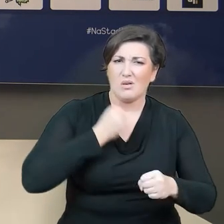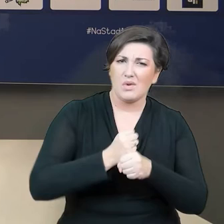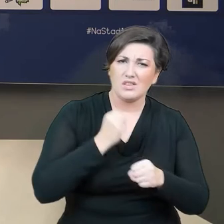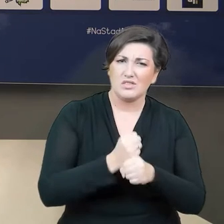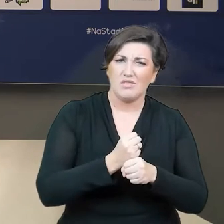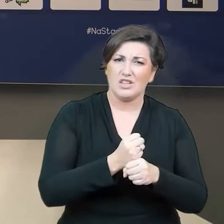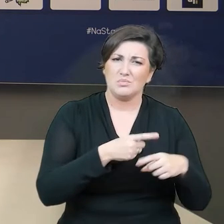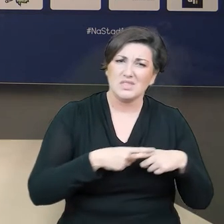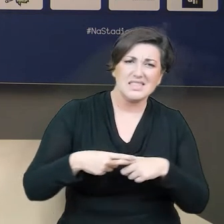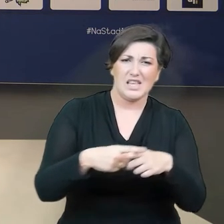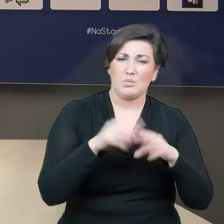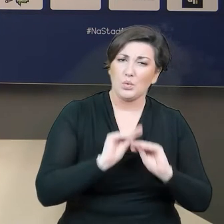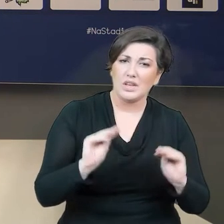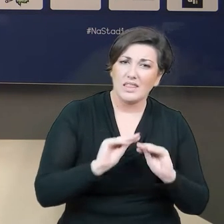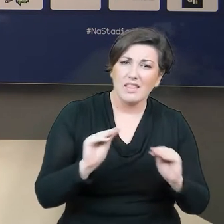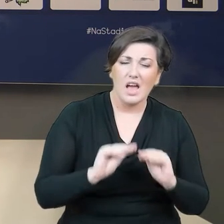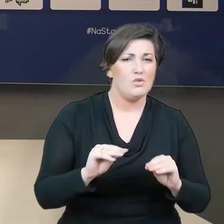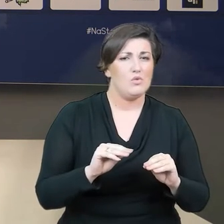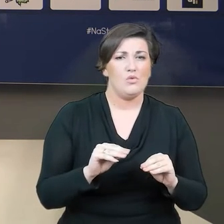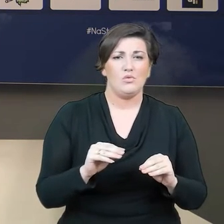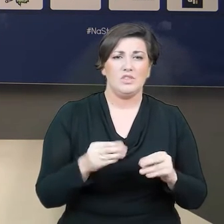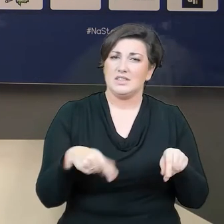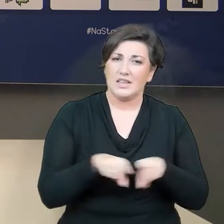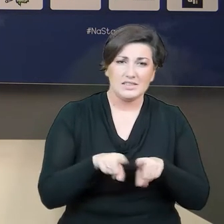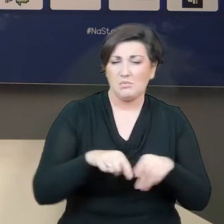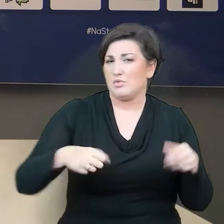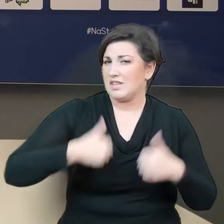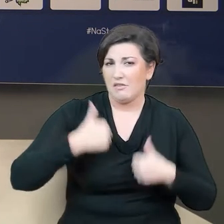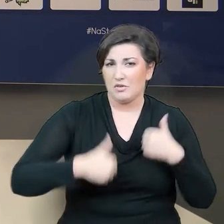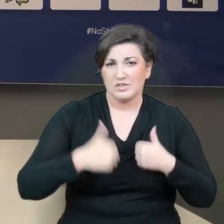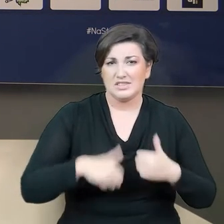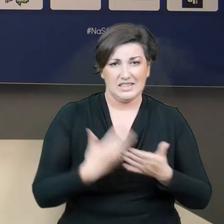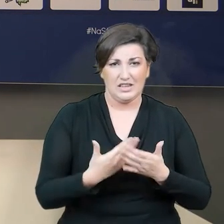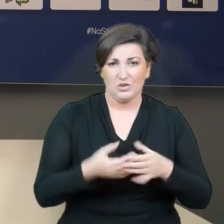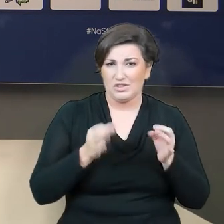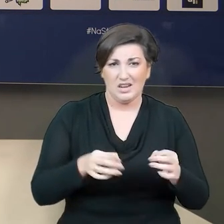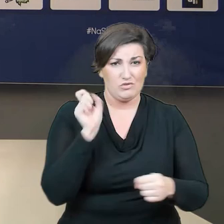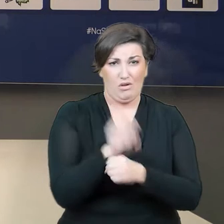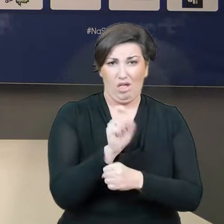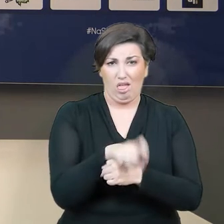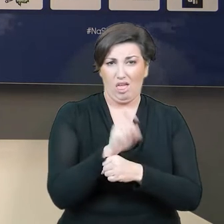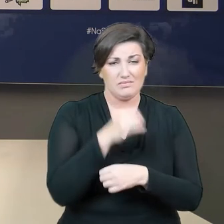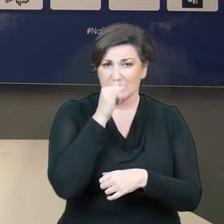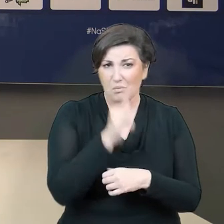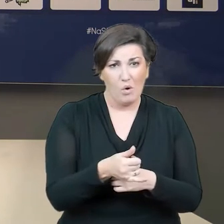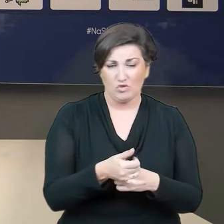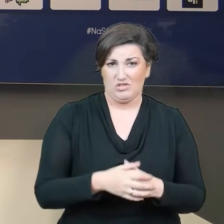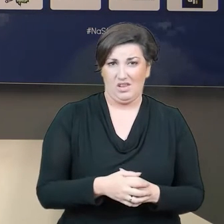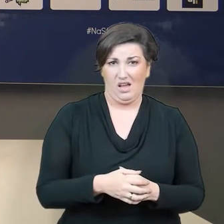z piłkarzami, żeby teraz zlekceważyć ten moment i udawać, że nas to nie dotyczy.